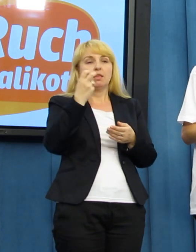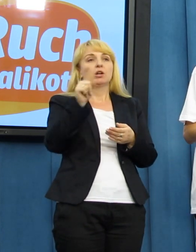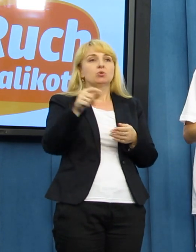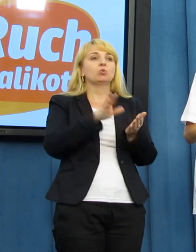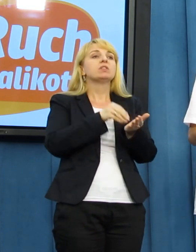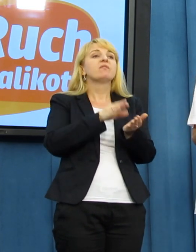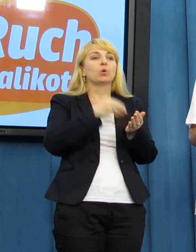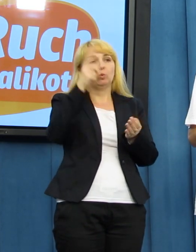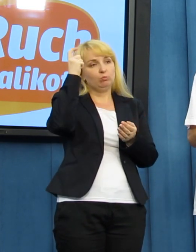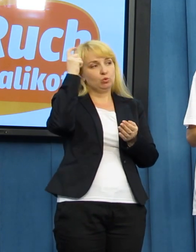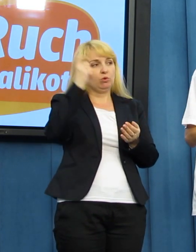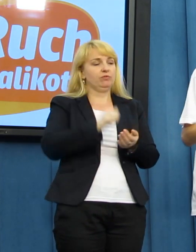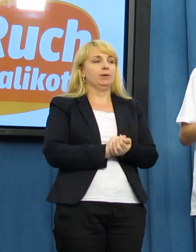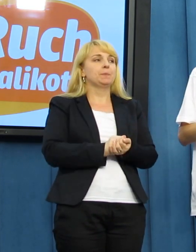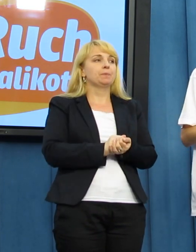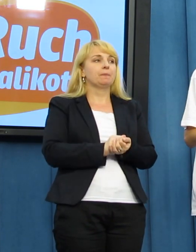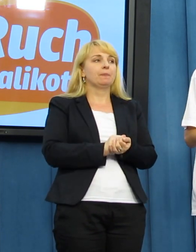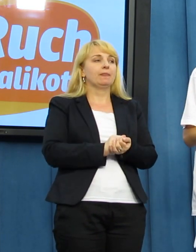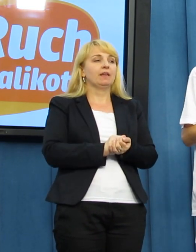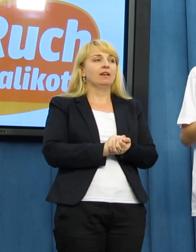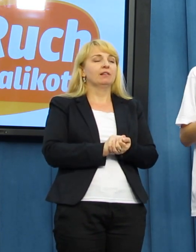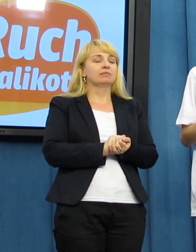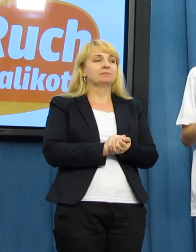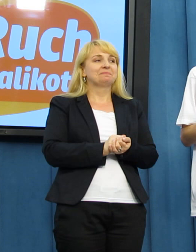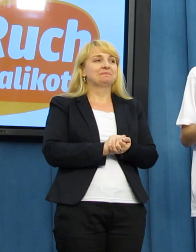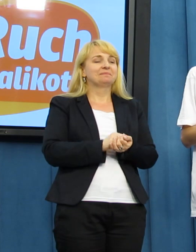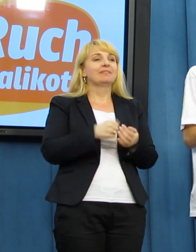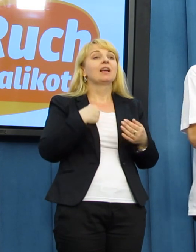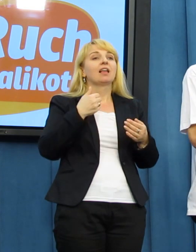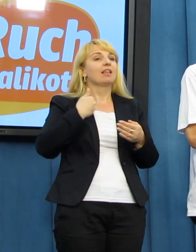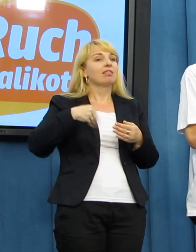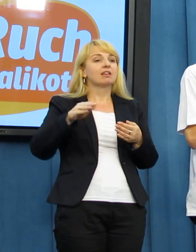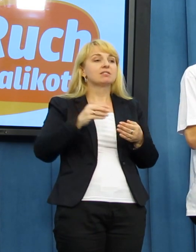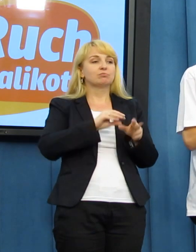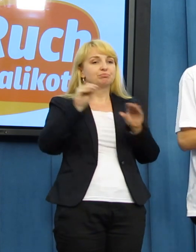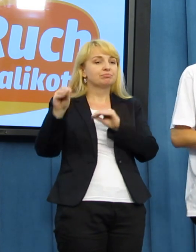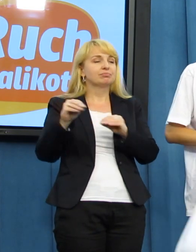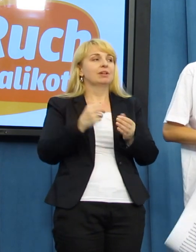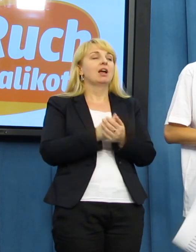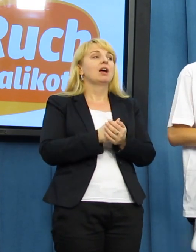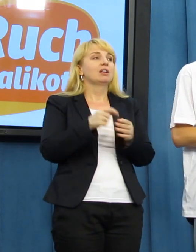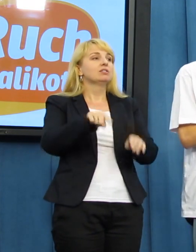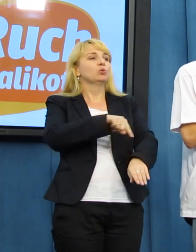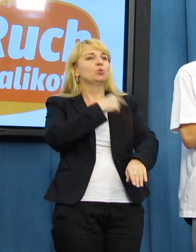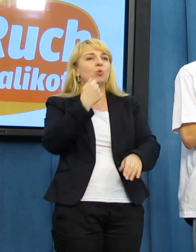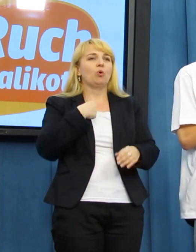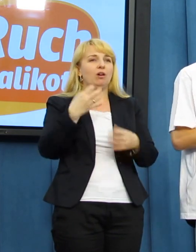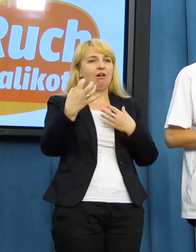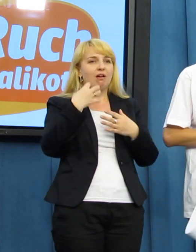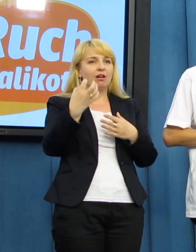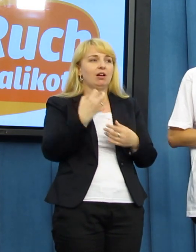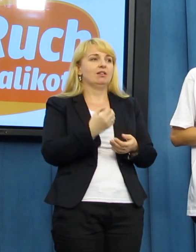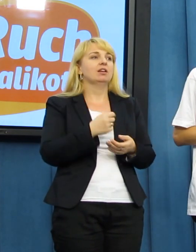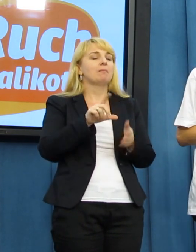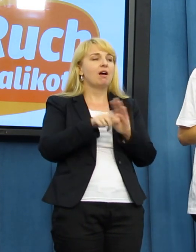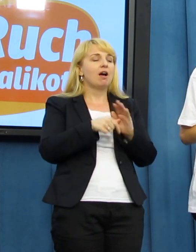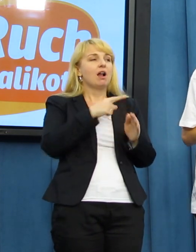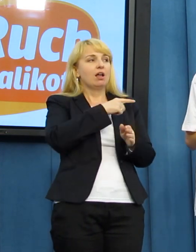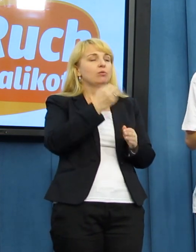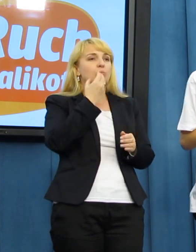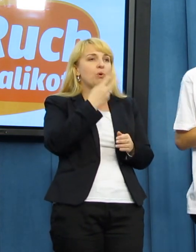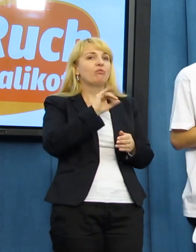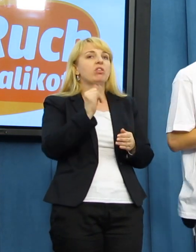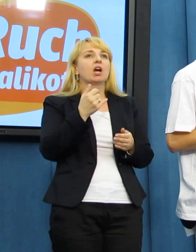Nie będę tak przedłużał, bo z reguły za dużo mówię, dlatego oddaję głos Steliosowi. Ono również powiodą tutaj o aspektach